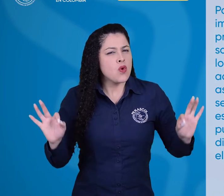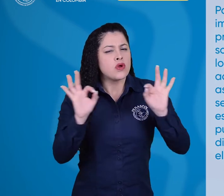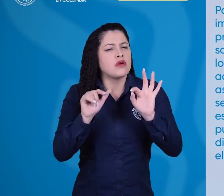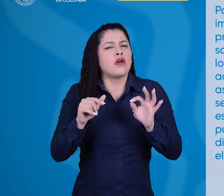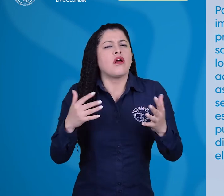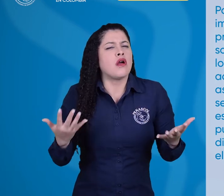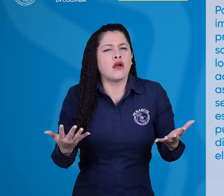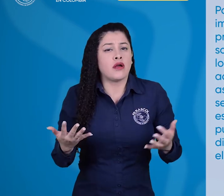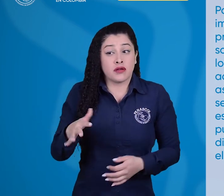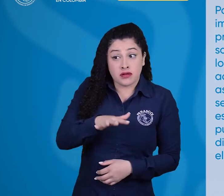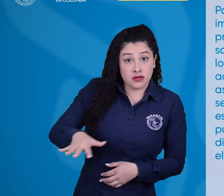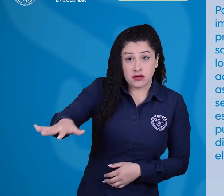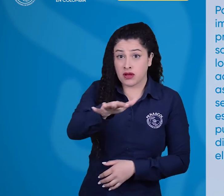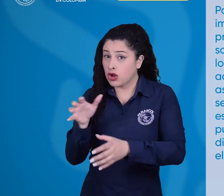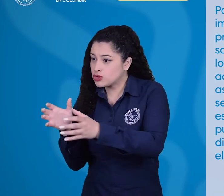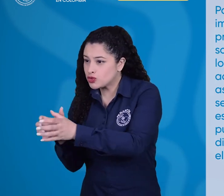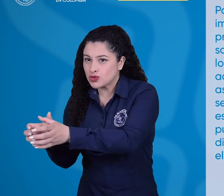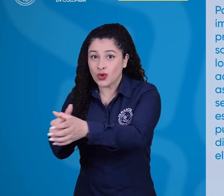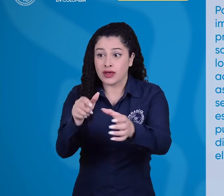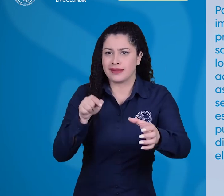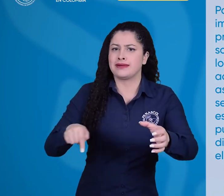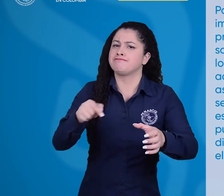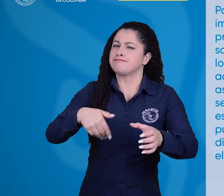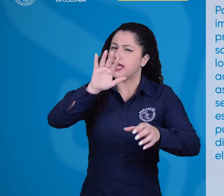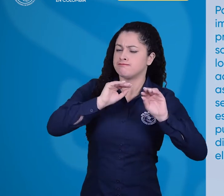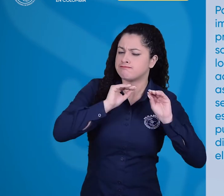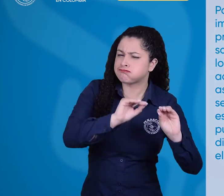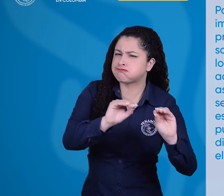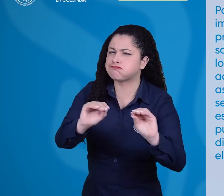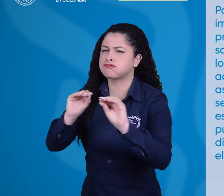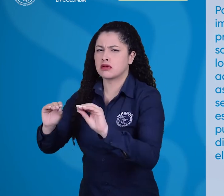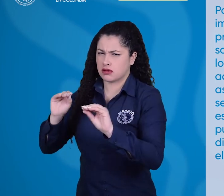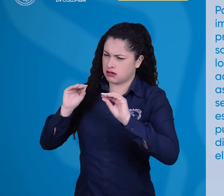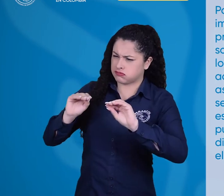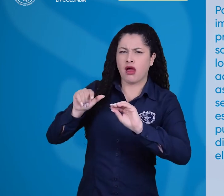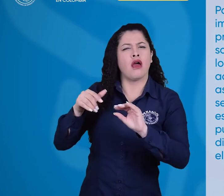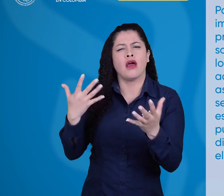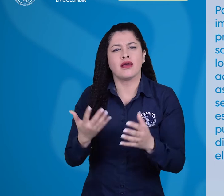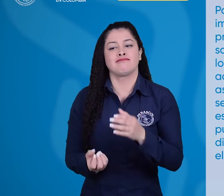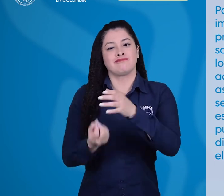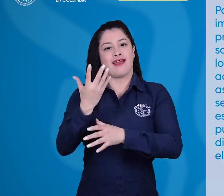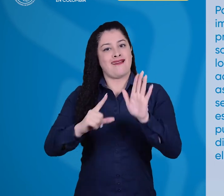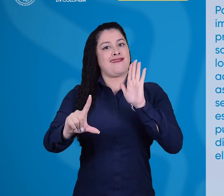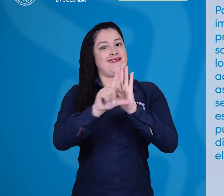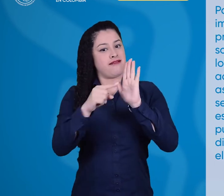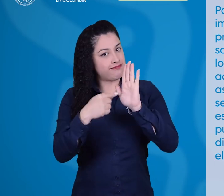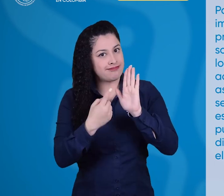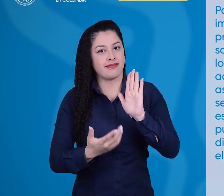imperativo desarrollar procesos de formación sobre la construcción legal, los estatutos y el manejo